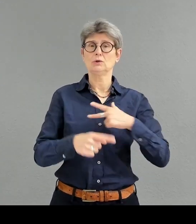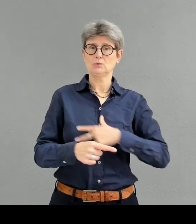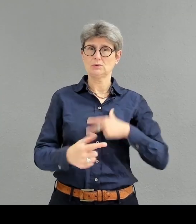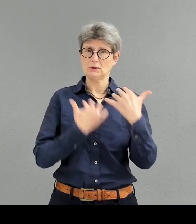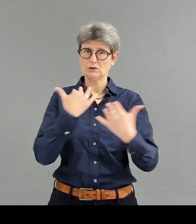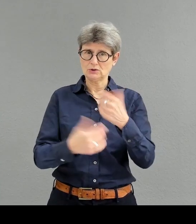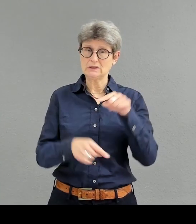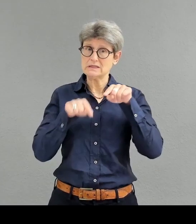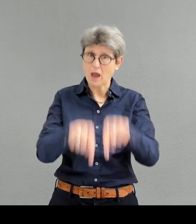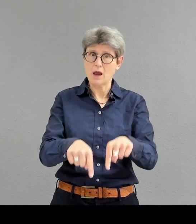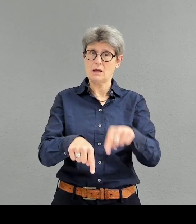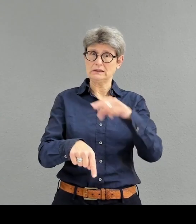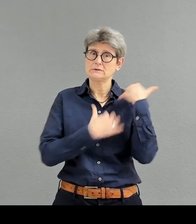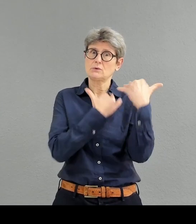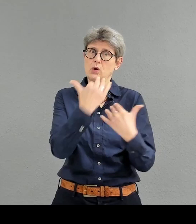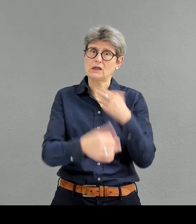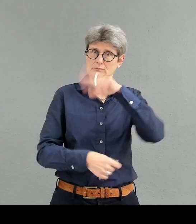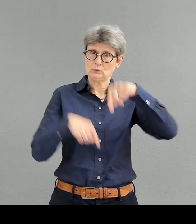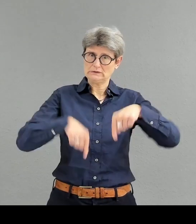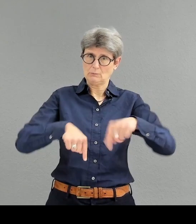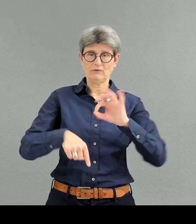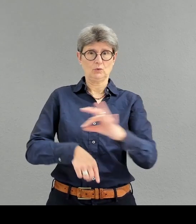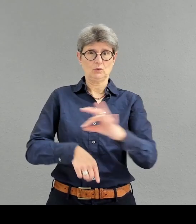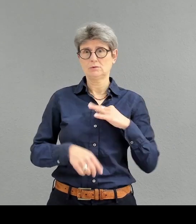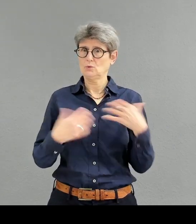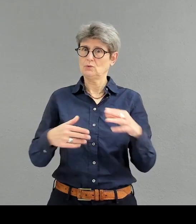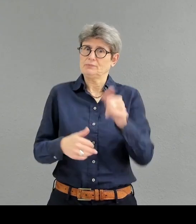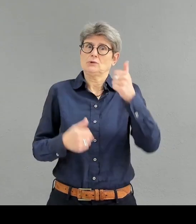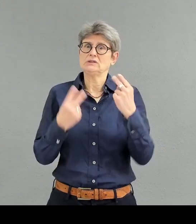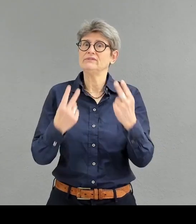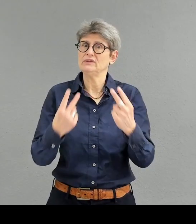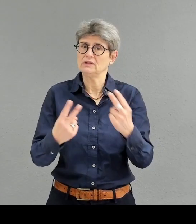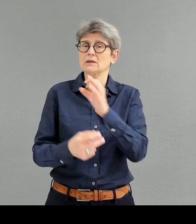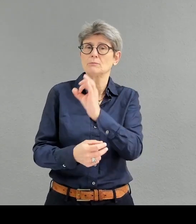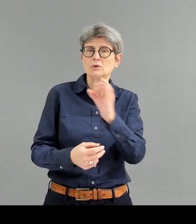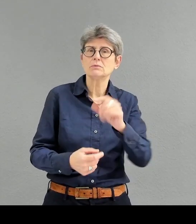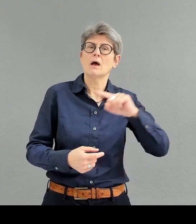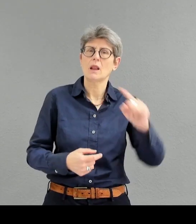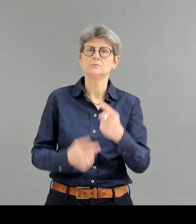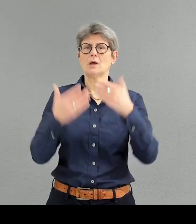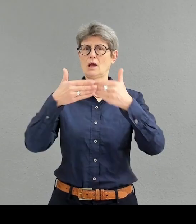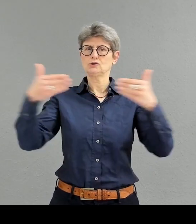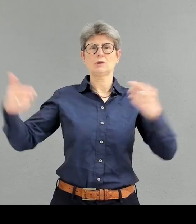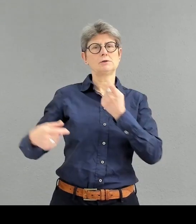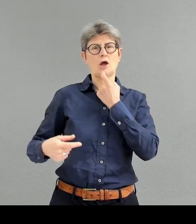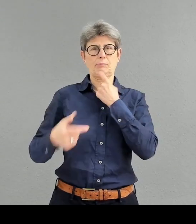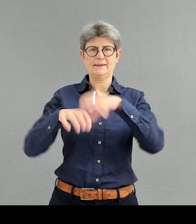Für uns als historisches Museum sind sie ein besonders schönes Ausstellungsobjekt, weil daran kann man viel erkennen und